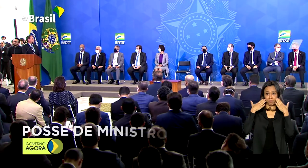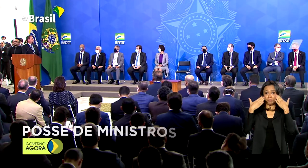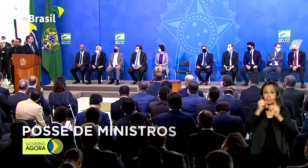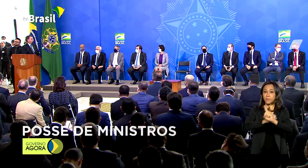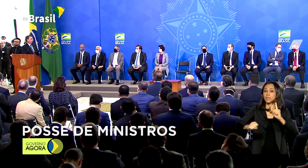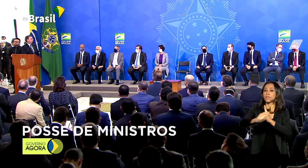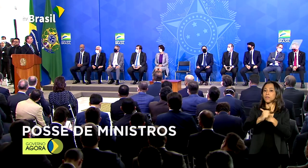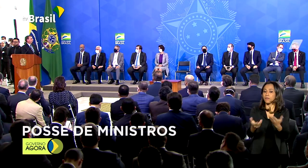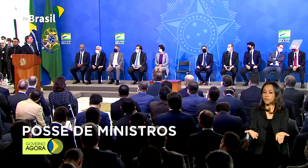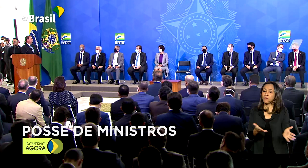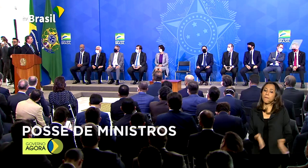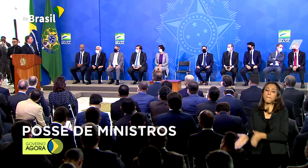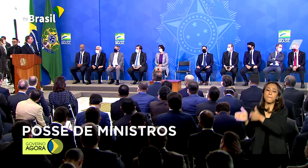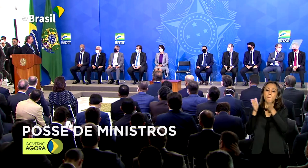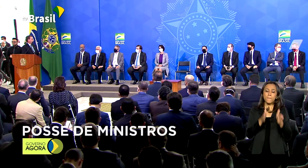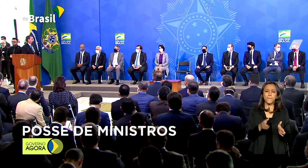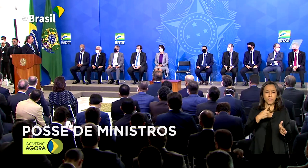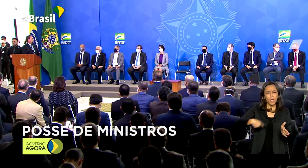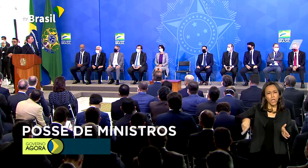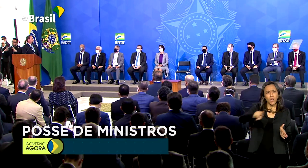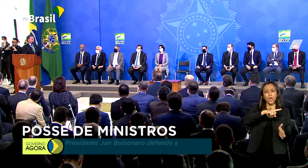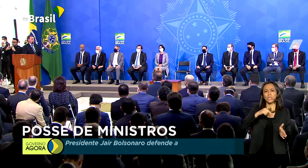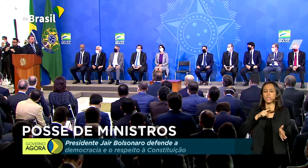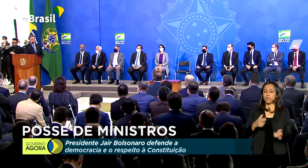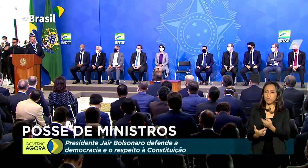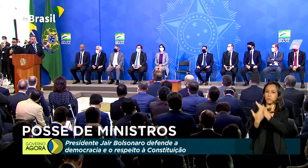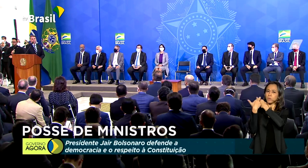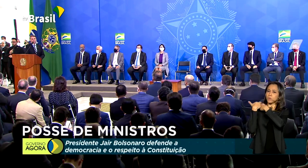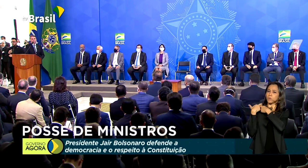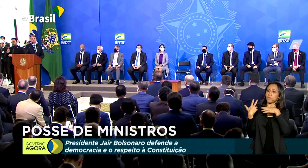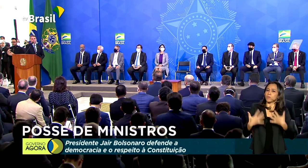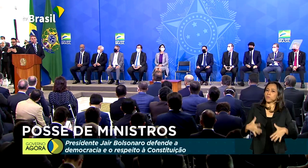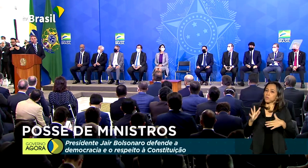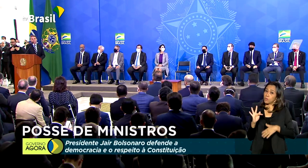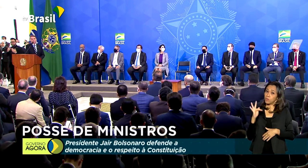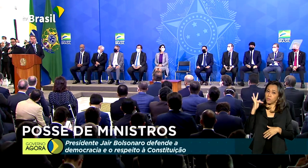Todos nós temos uma enorme responsabilidade com o destino dessa nação.